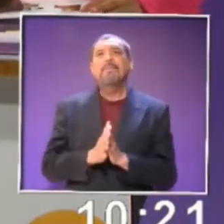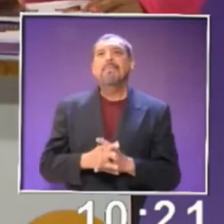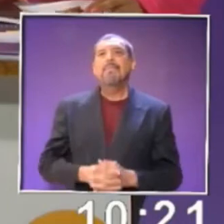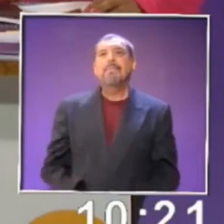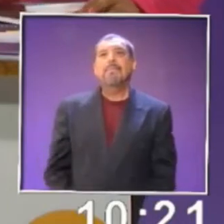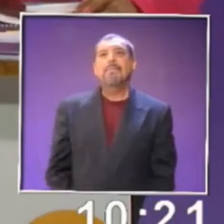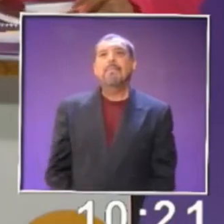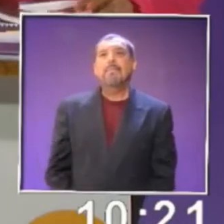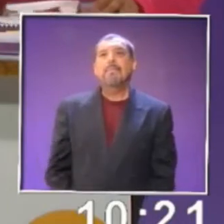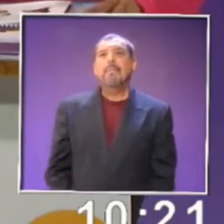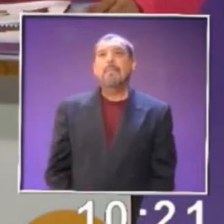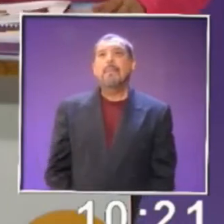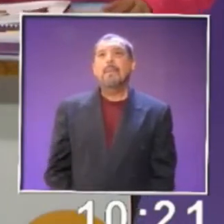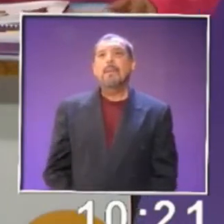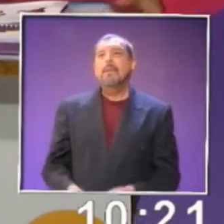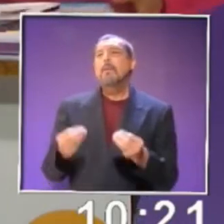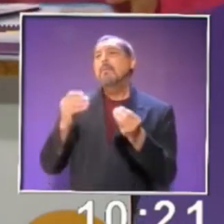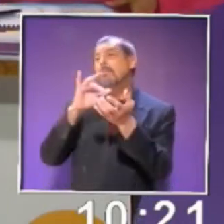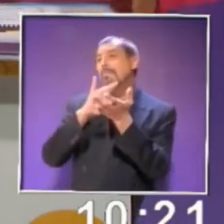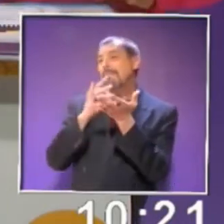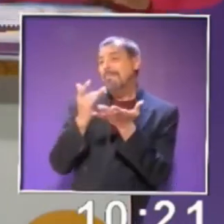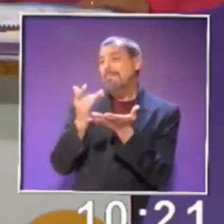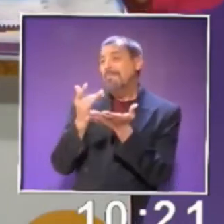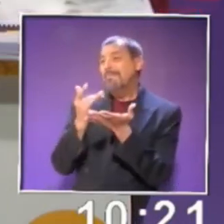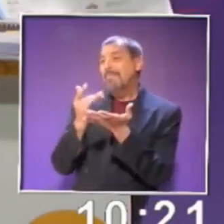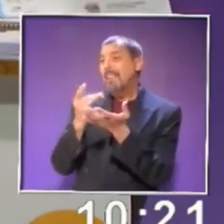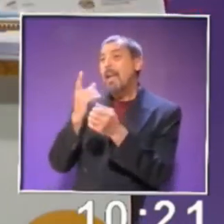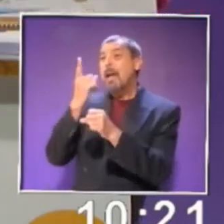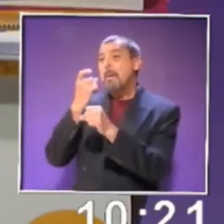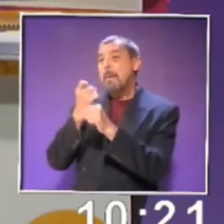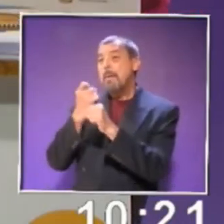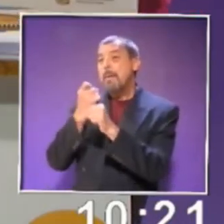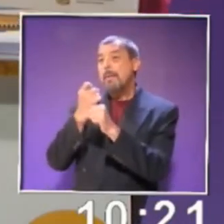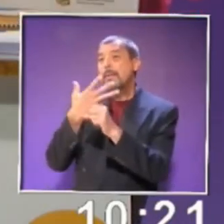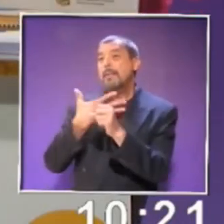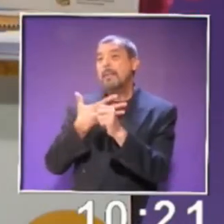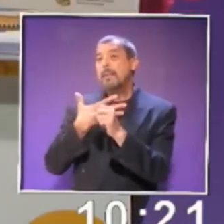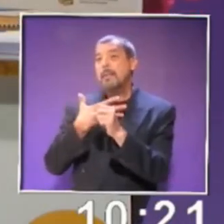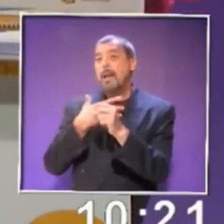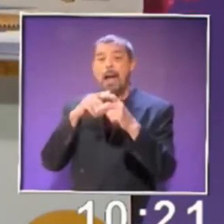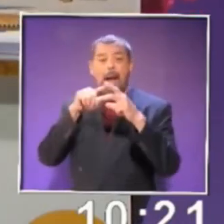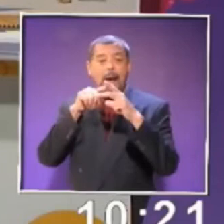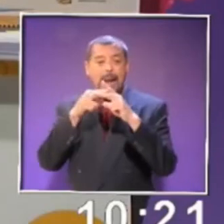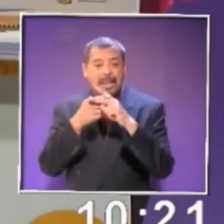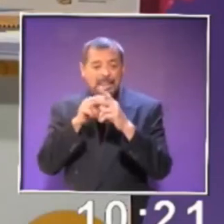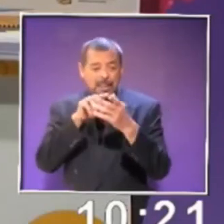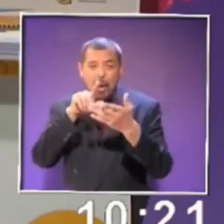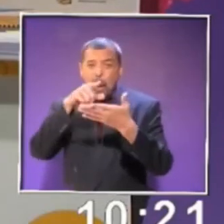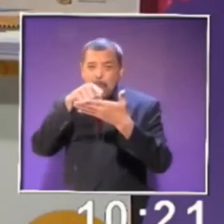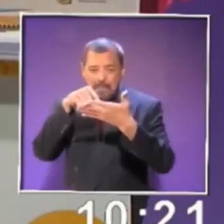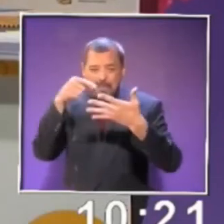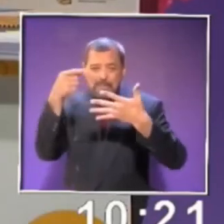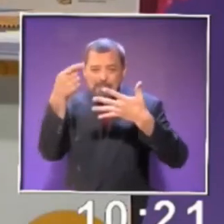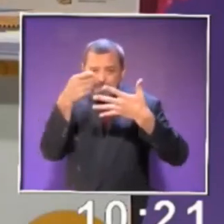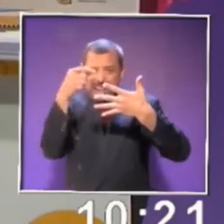libros. Adelante maestra. Así es, muchas gracias maestra. Bueno, pues tenemos al inicio de estos libros, que son las de